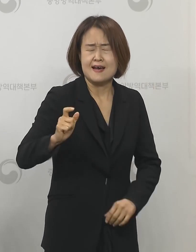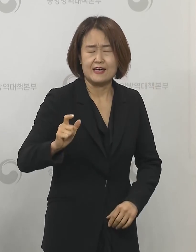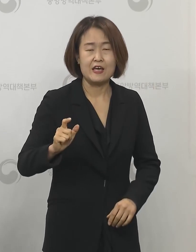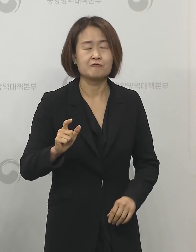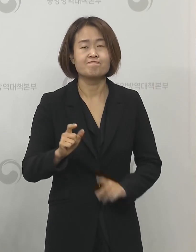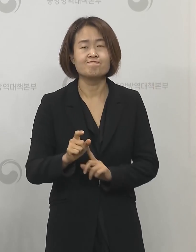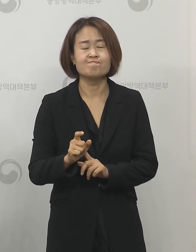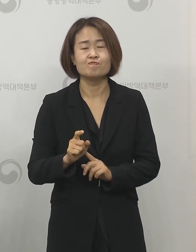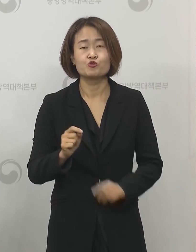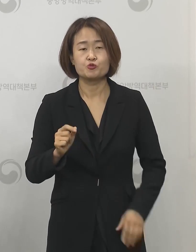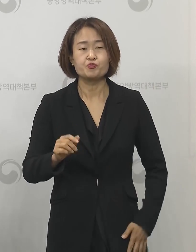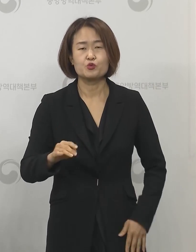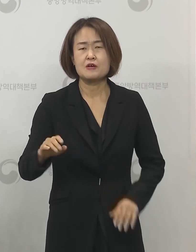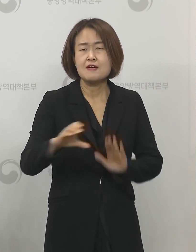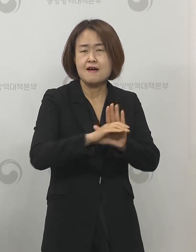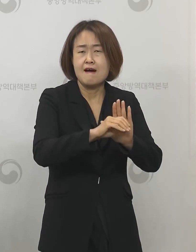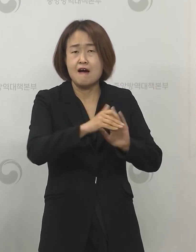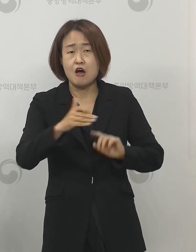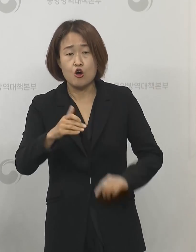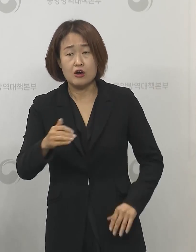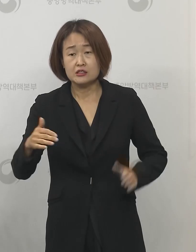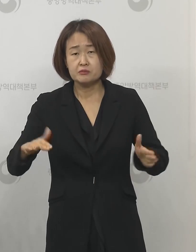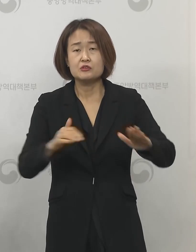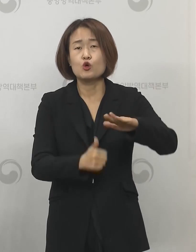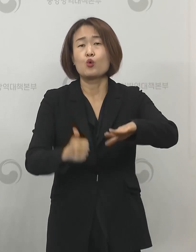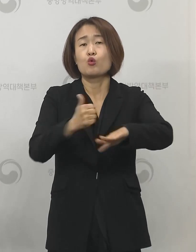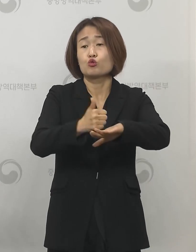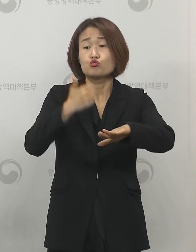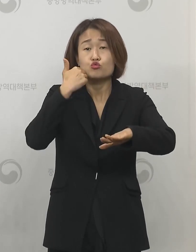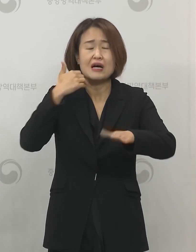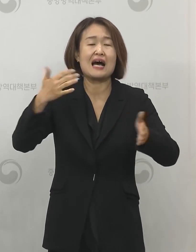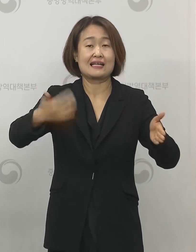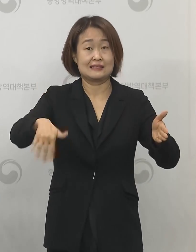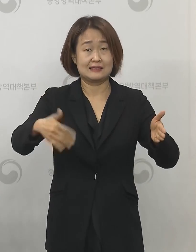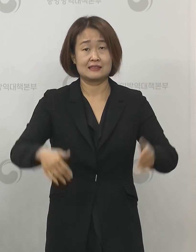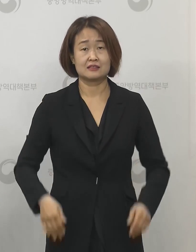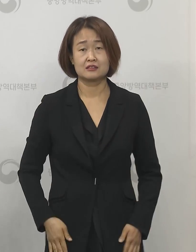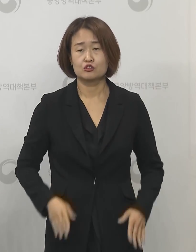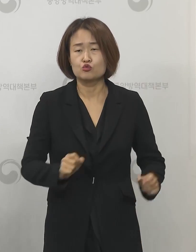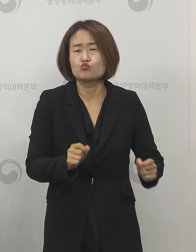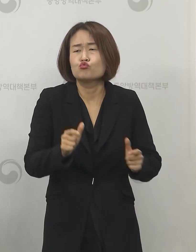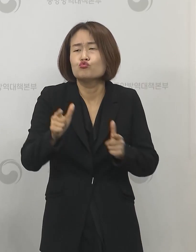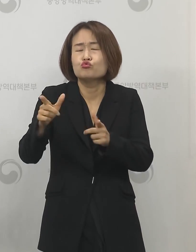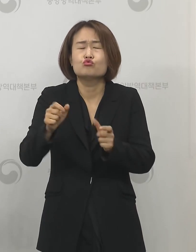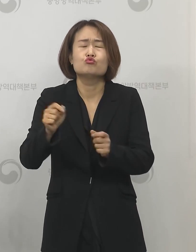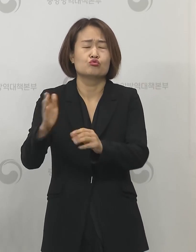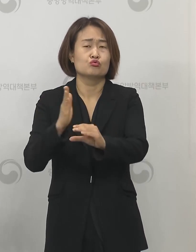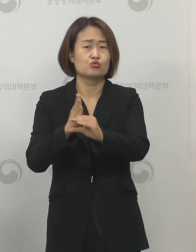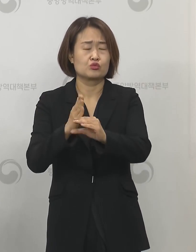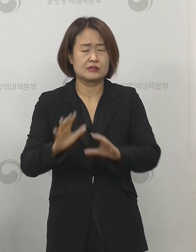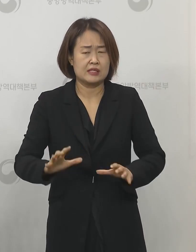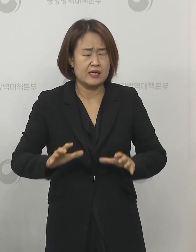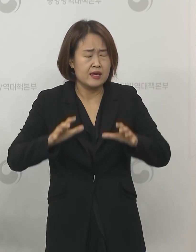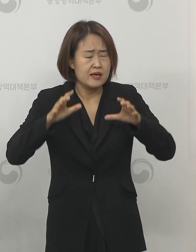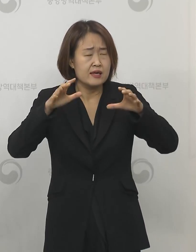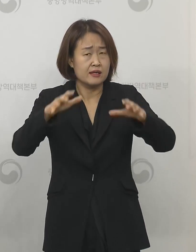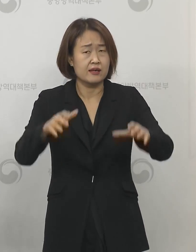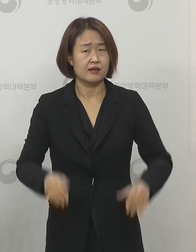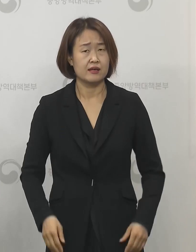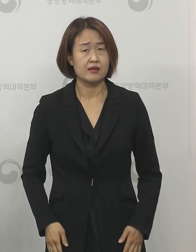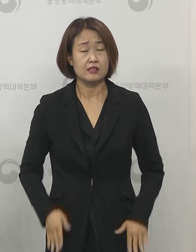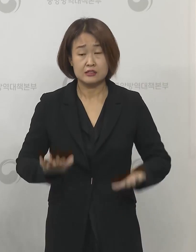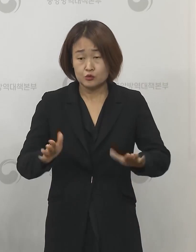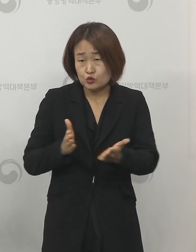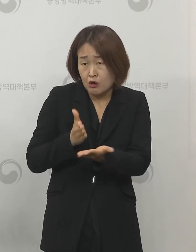코로나19를 통제하는 데 성공한 나라는 없고 전 세계적인 유행이 진행 중에 있습니다 많은